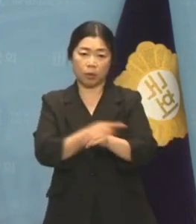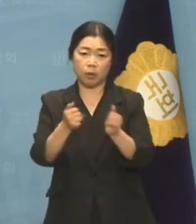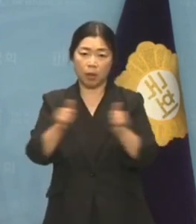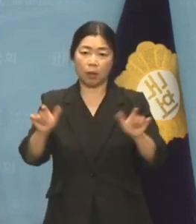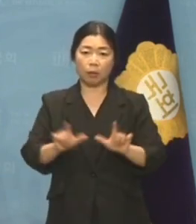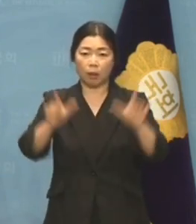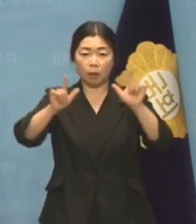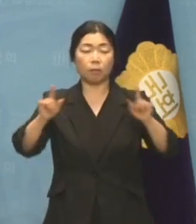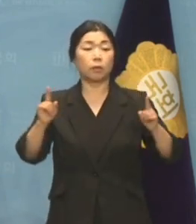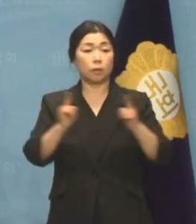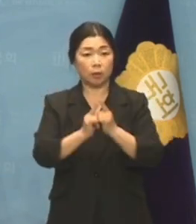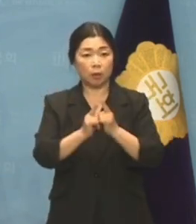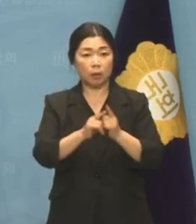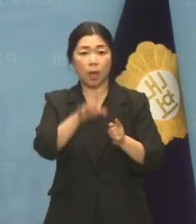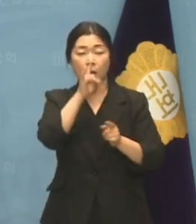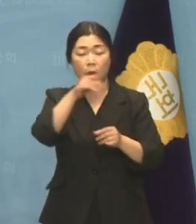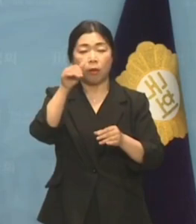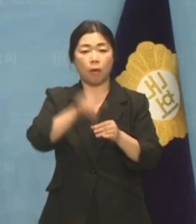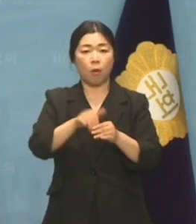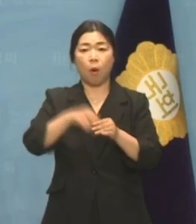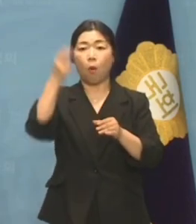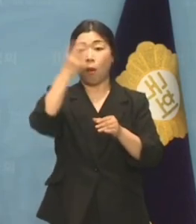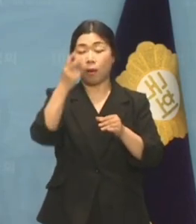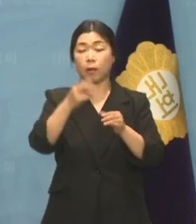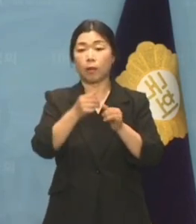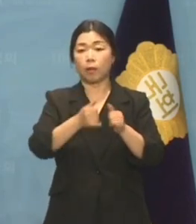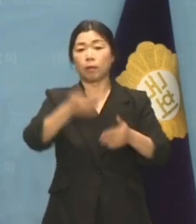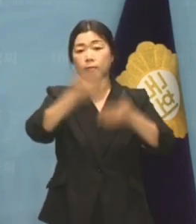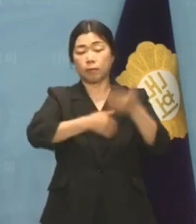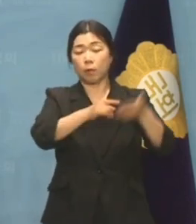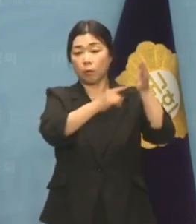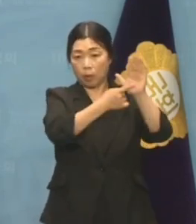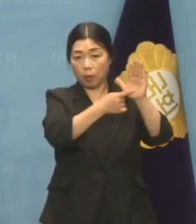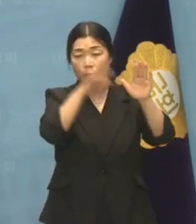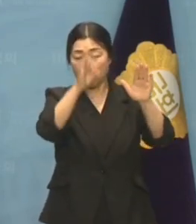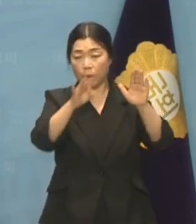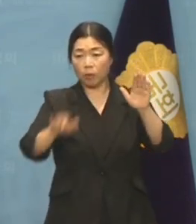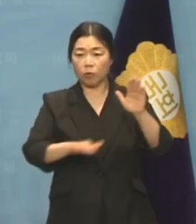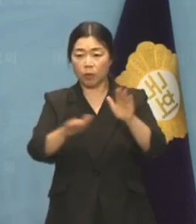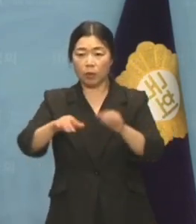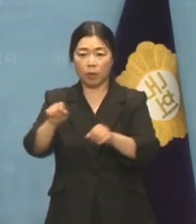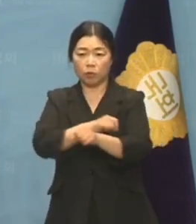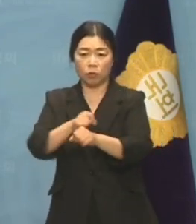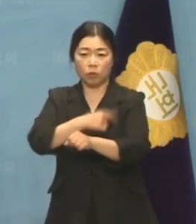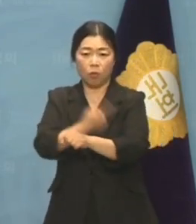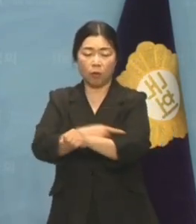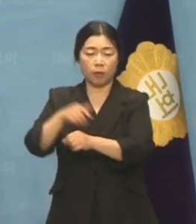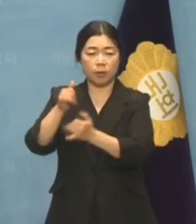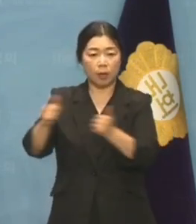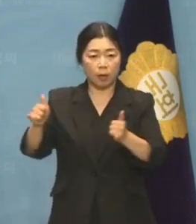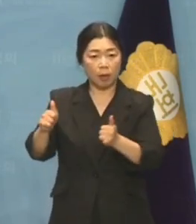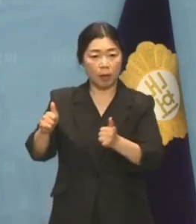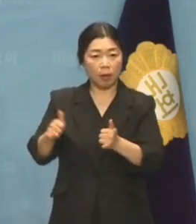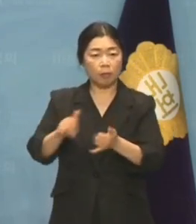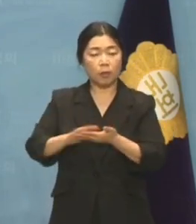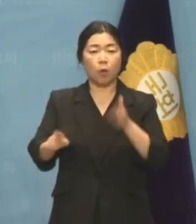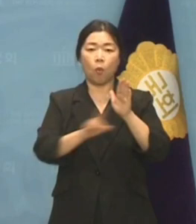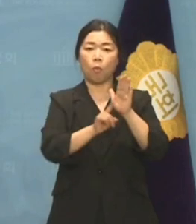중앙선관위에서 올린 우리는 유권자입니다라는 영상은 특혜 채용의 부끄러운 자화상을